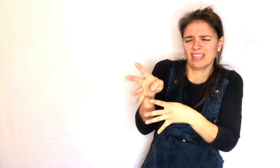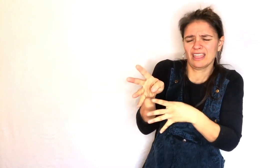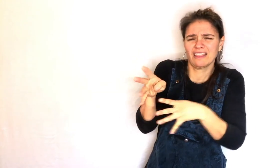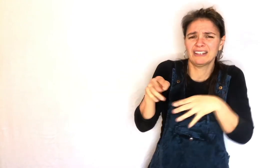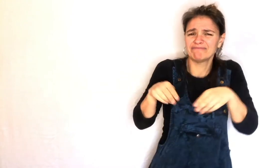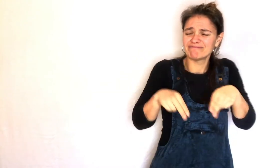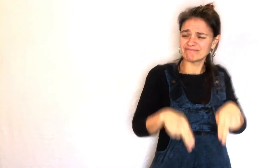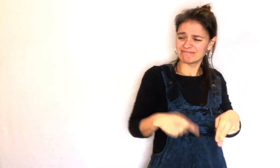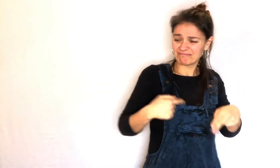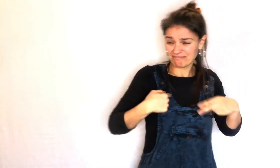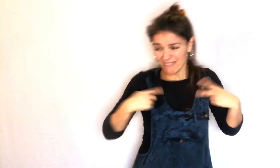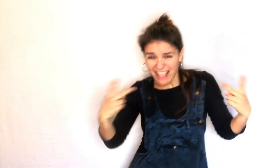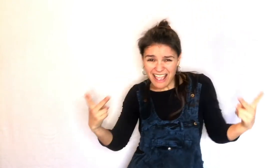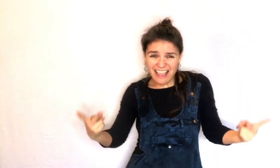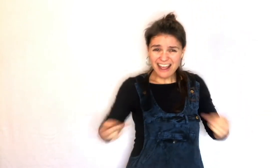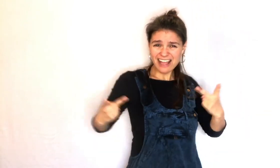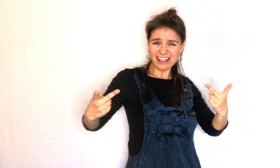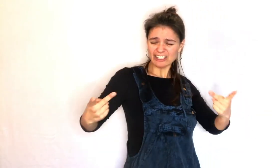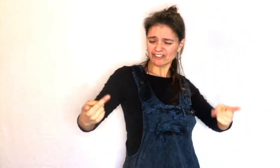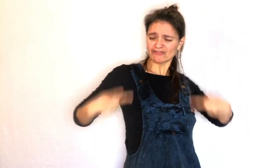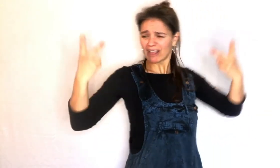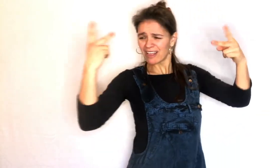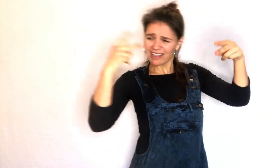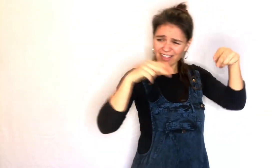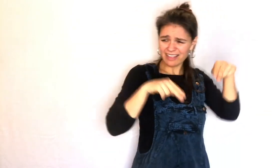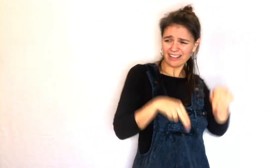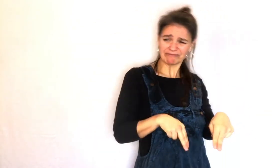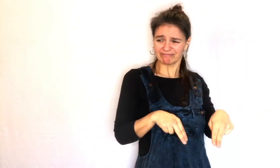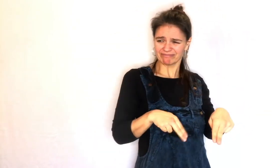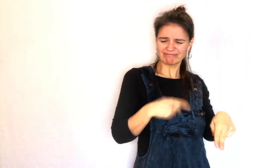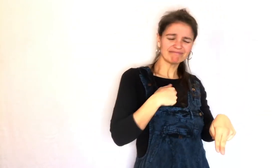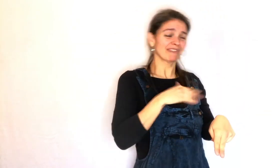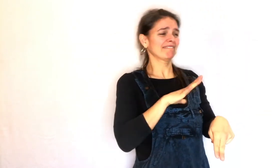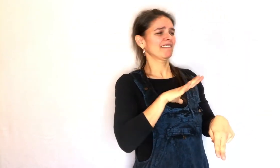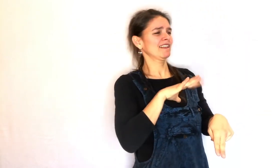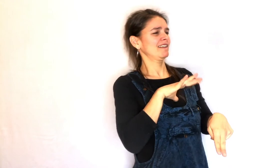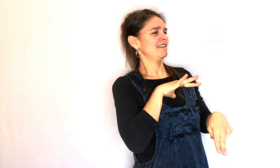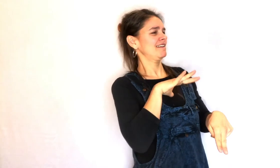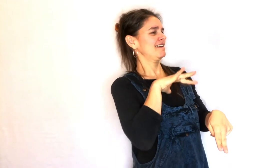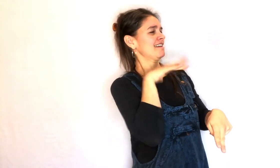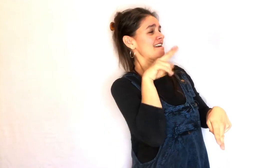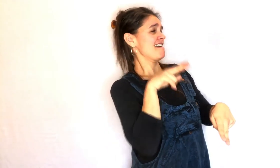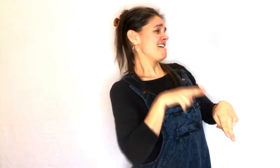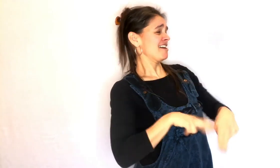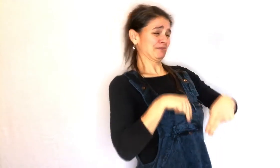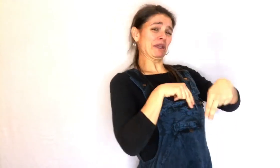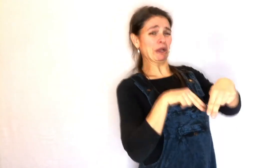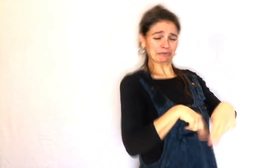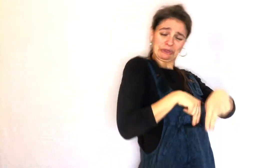et qu'elle le vaincrait à la course, quoiqu'il se vanta fièrement de sa légèreté.